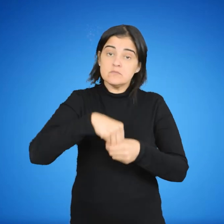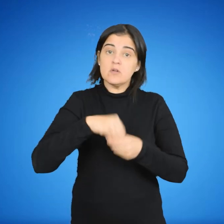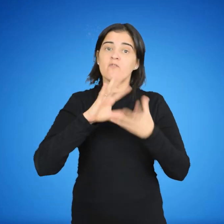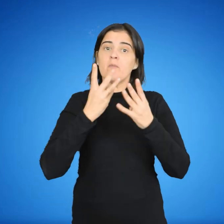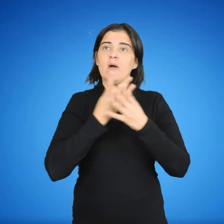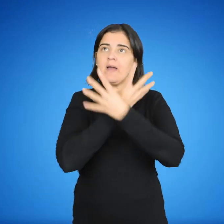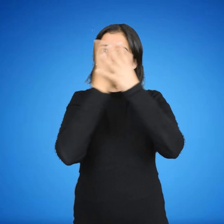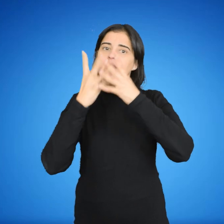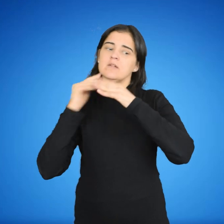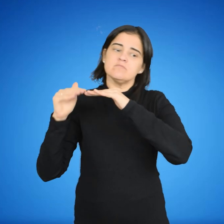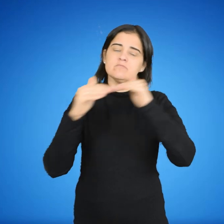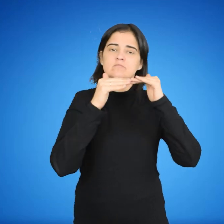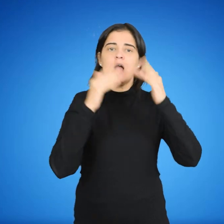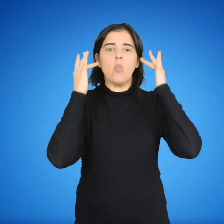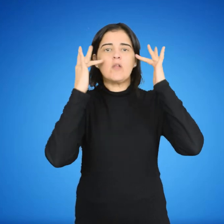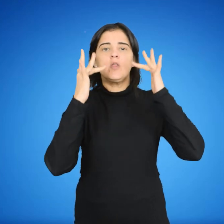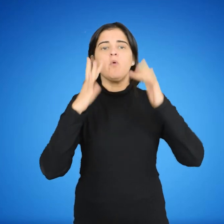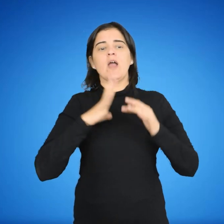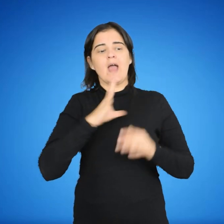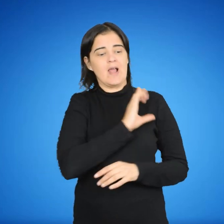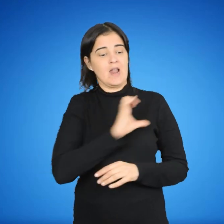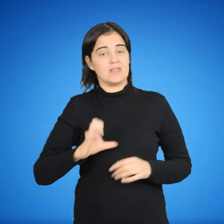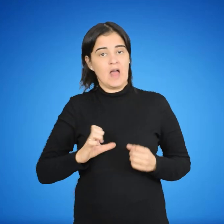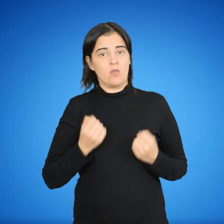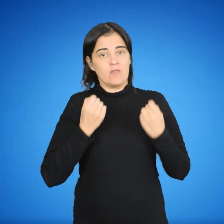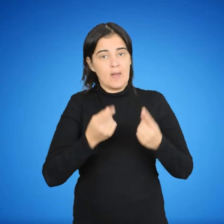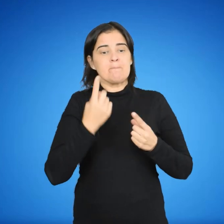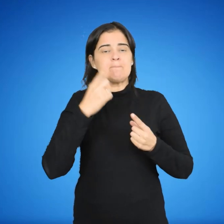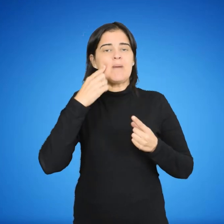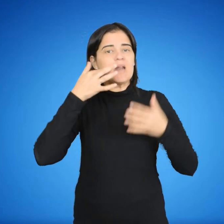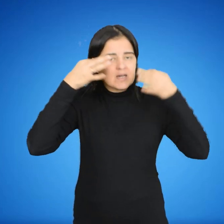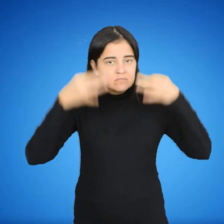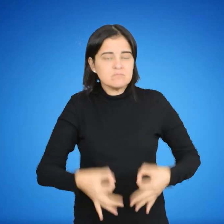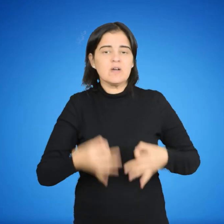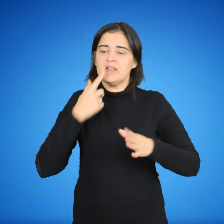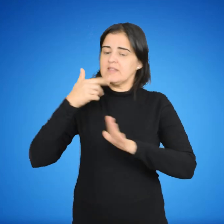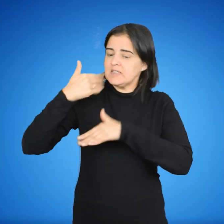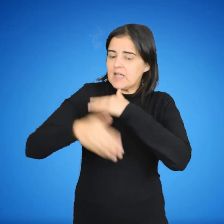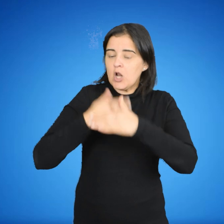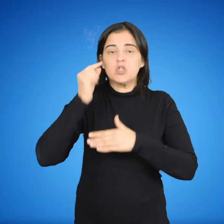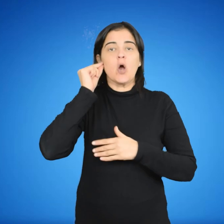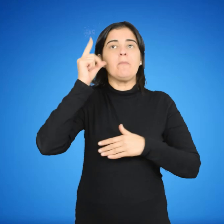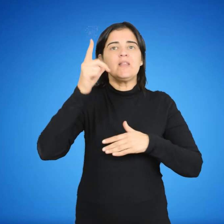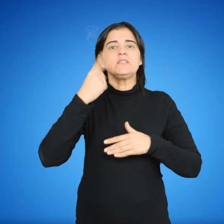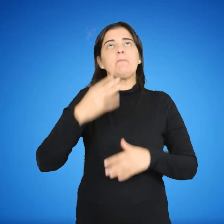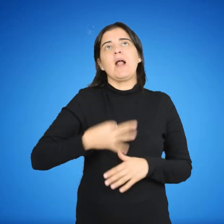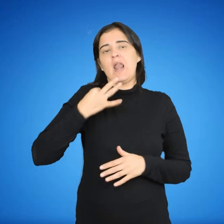de manera unificada el sistema educativo que promueve el Estado con el objetivo de garantizar el desarrollo de competencias para la vida.